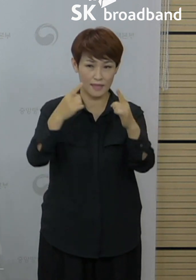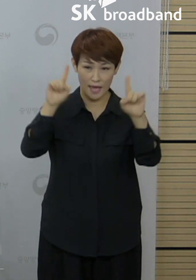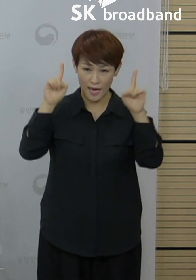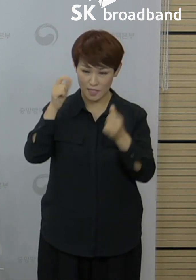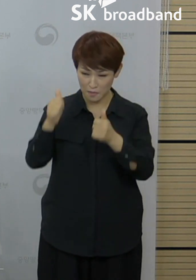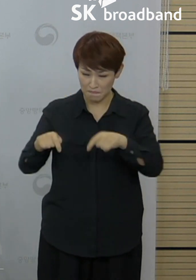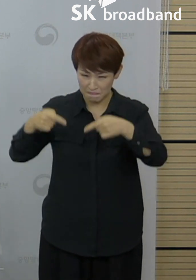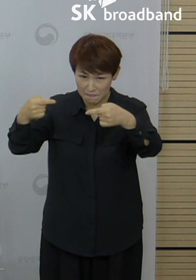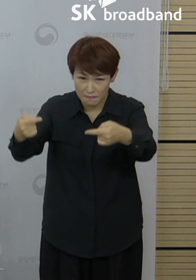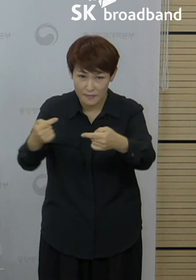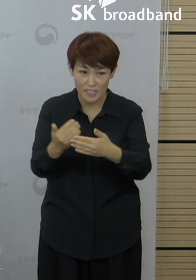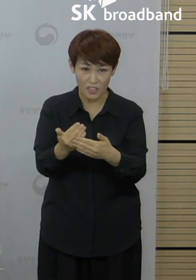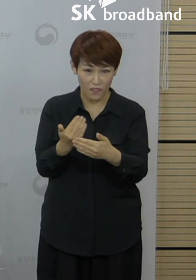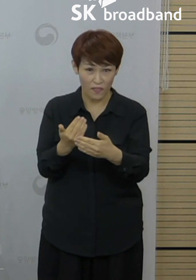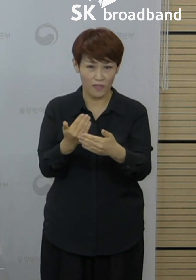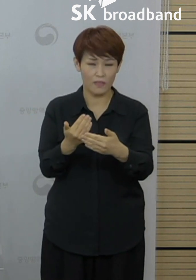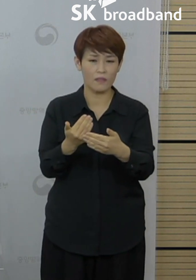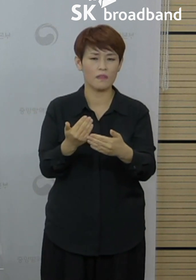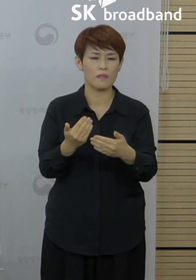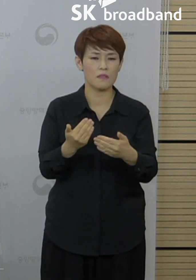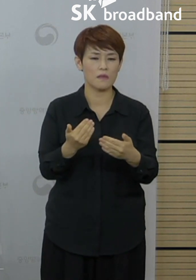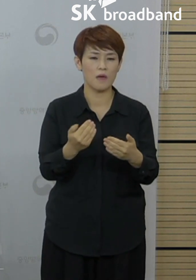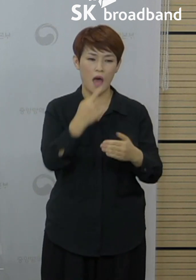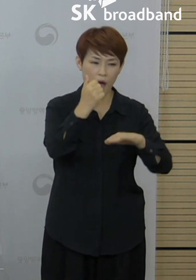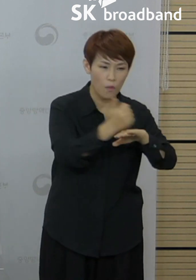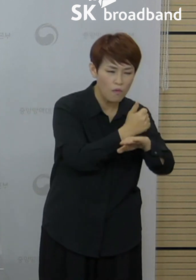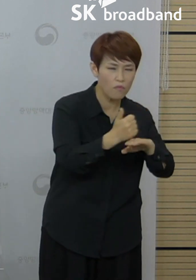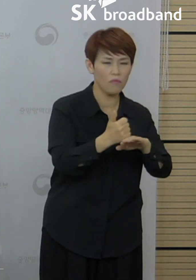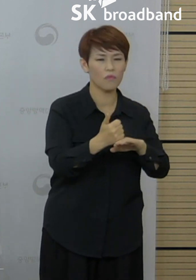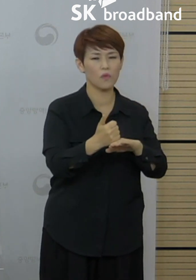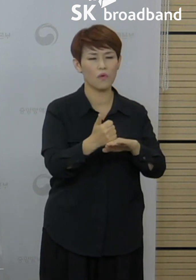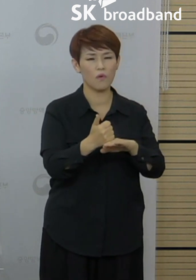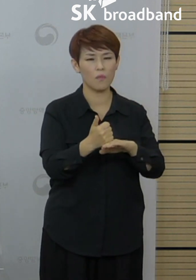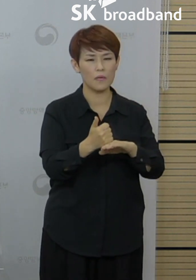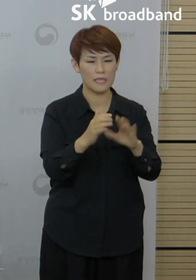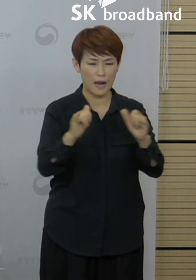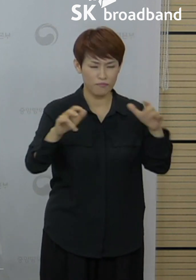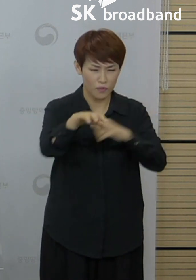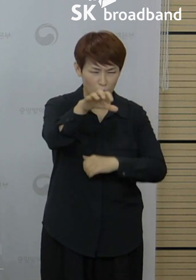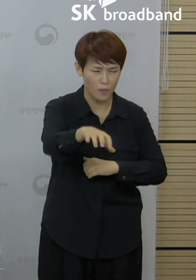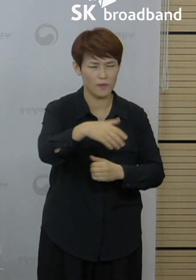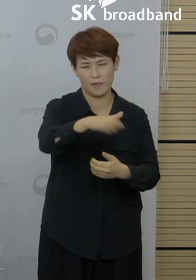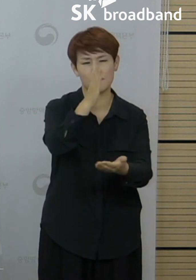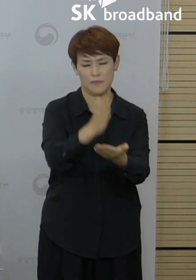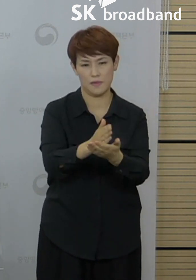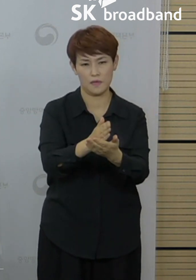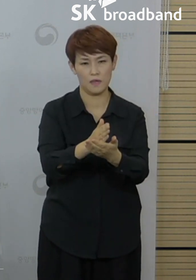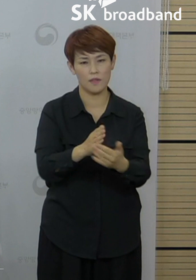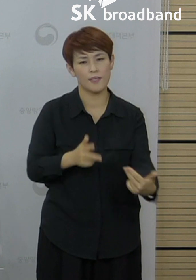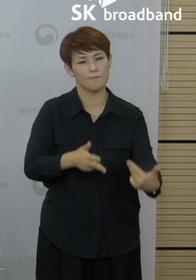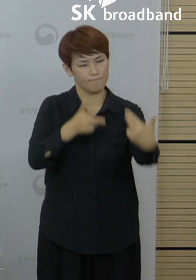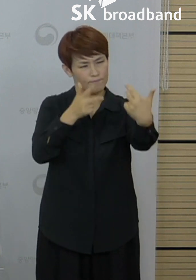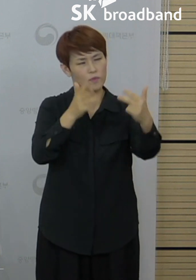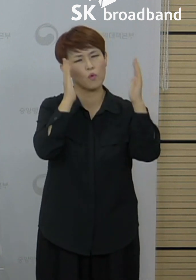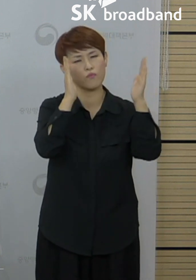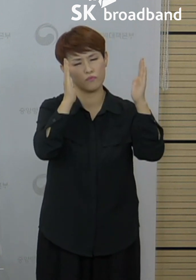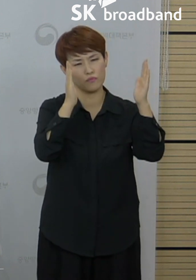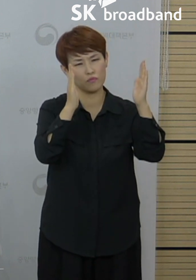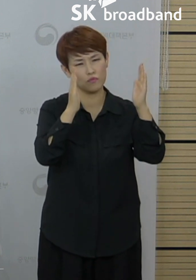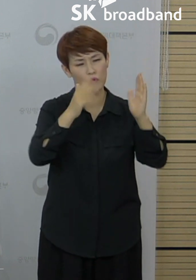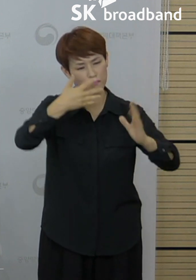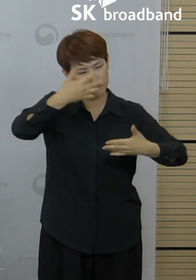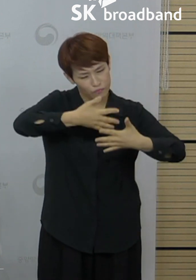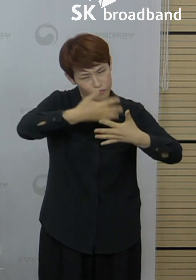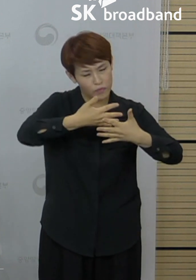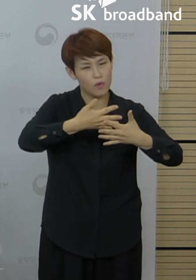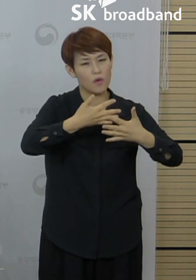다중이용시설, 학원, 교습수 등의 이용은 자제하시고 원격 수업을 활용하면서 수능 시험을 준비하는 것이 감염